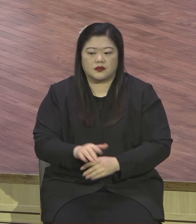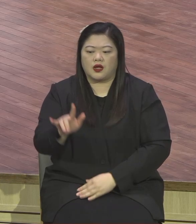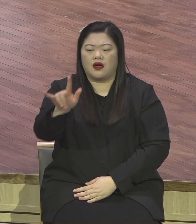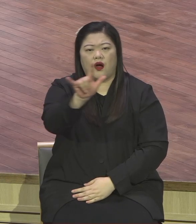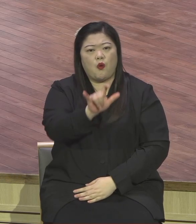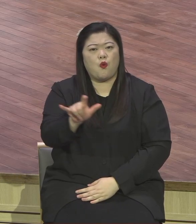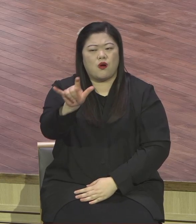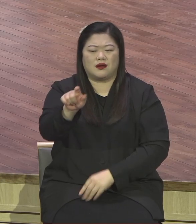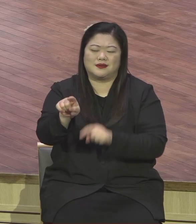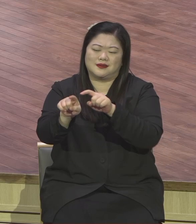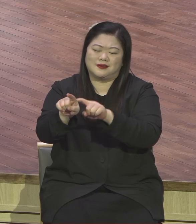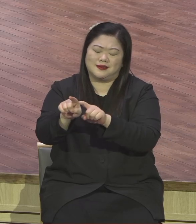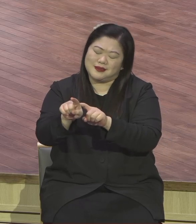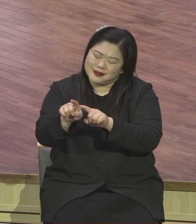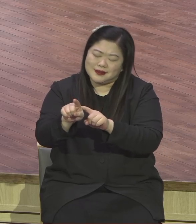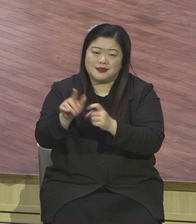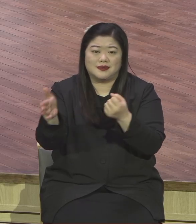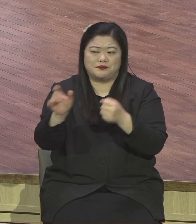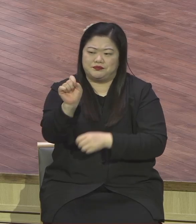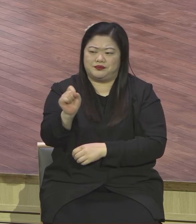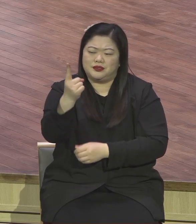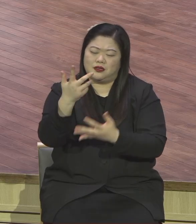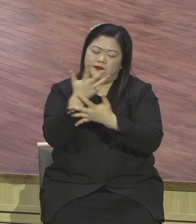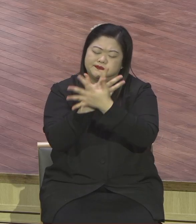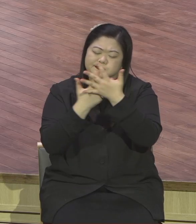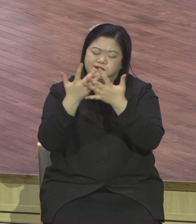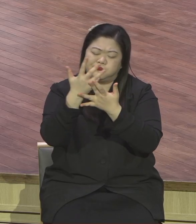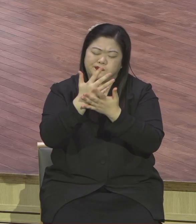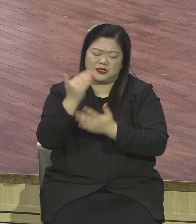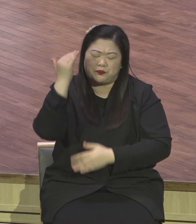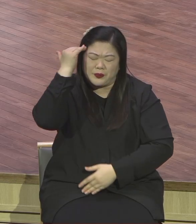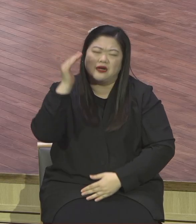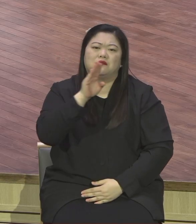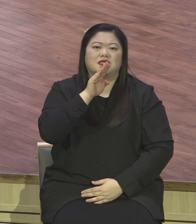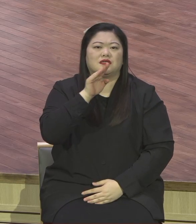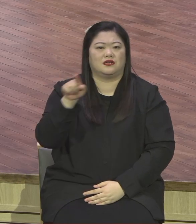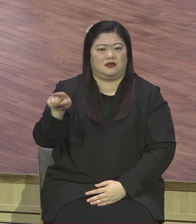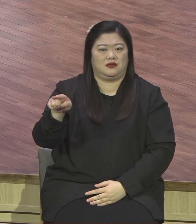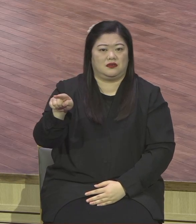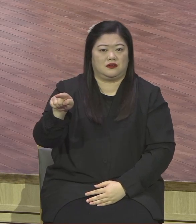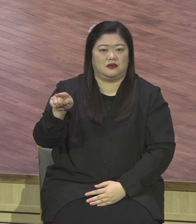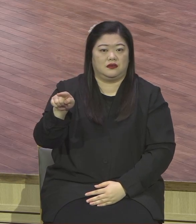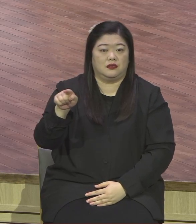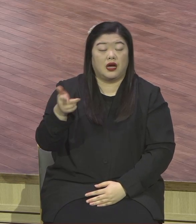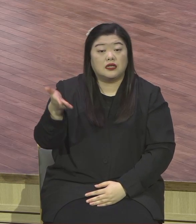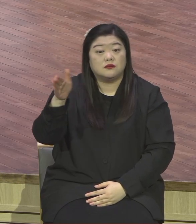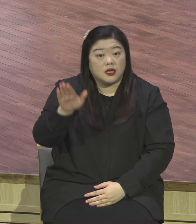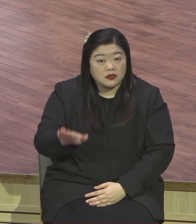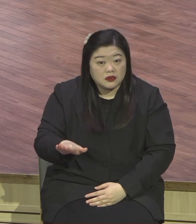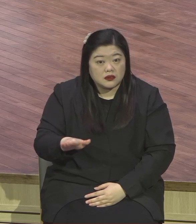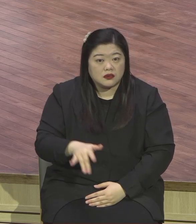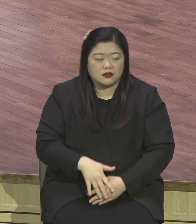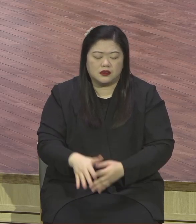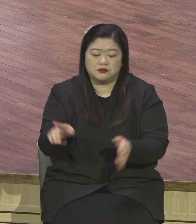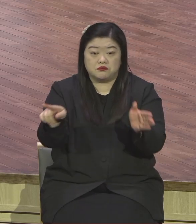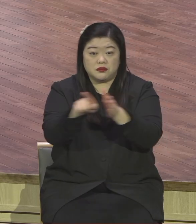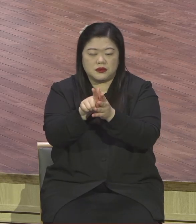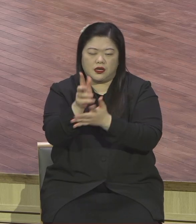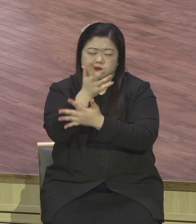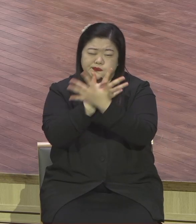그러한 길을 가야만 합니다. 이러한 상황 속에서 우리는 어제나 오늘이나